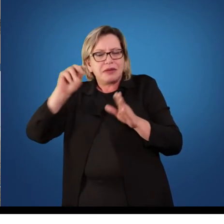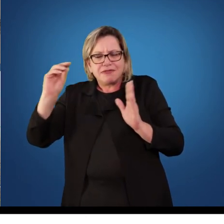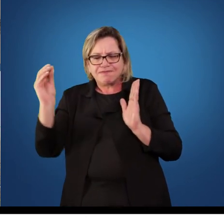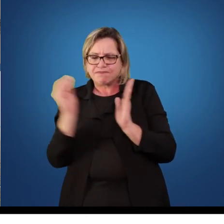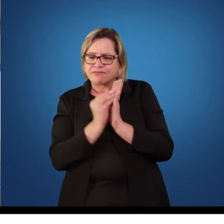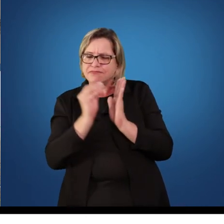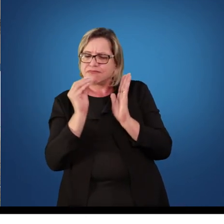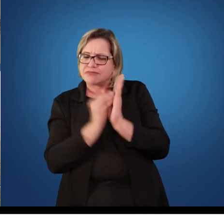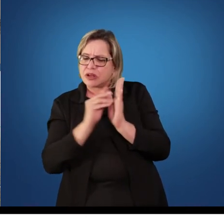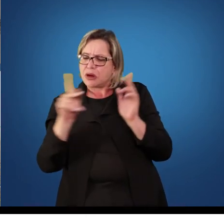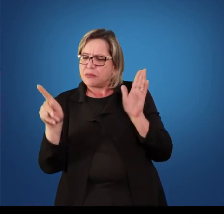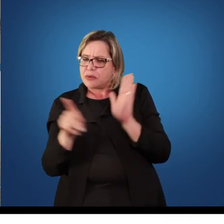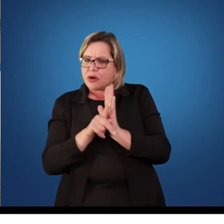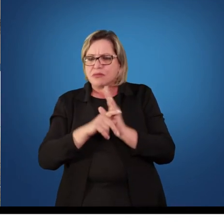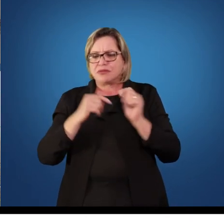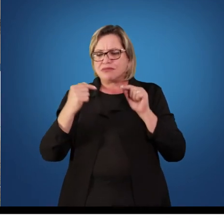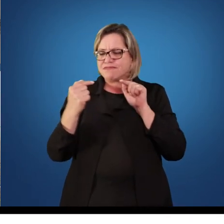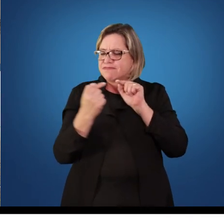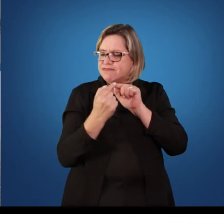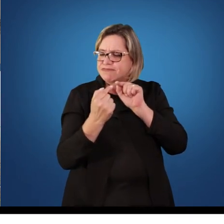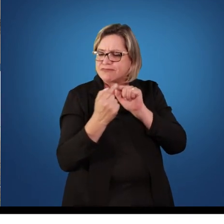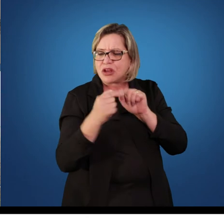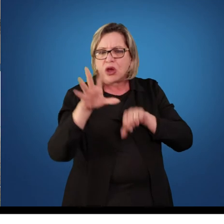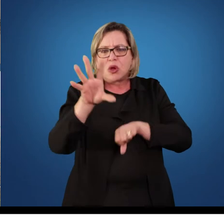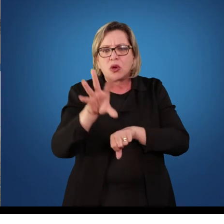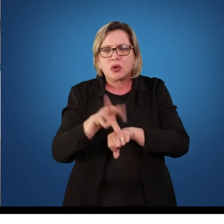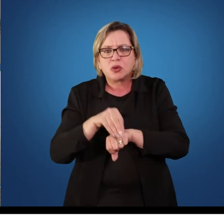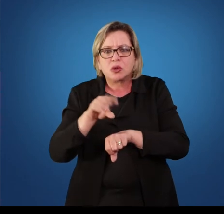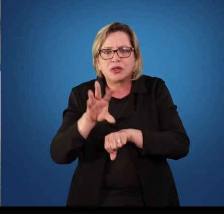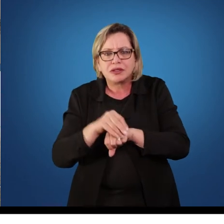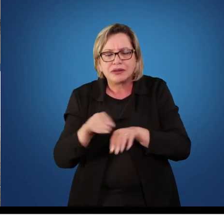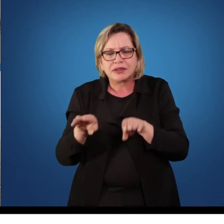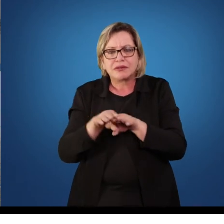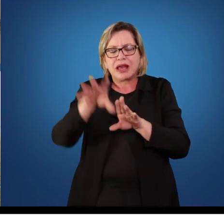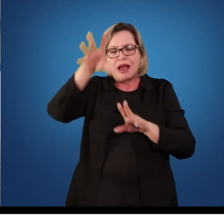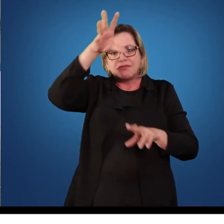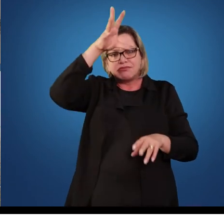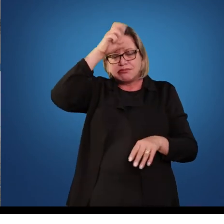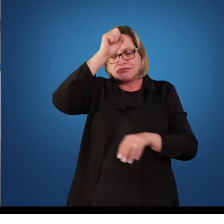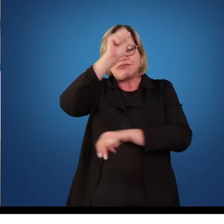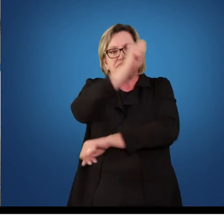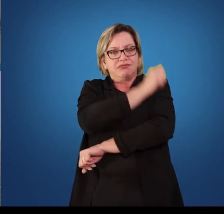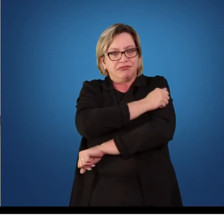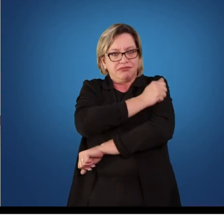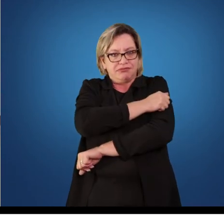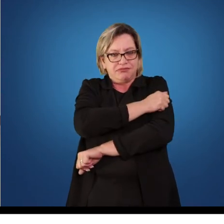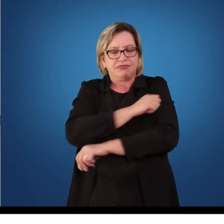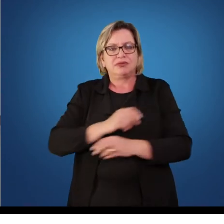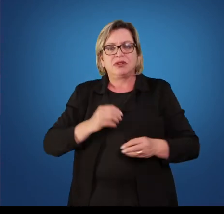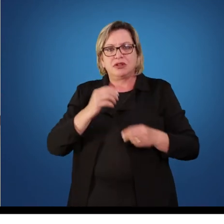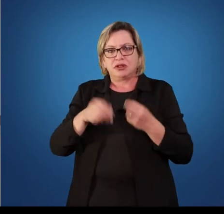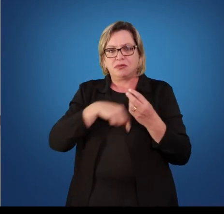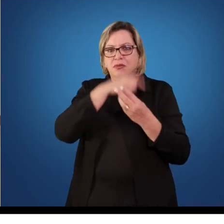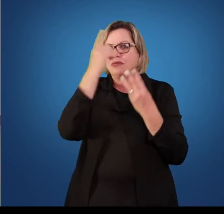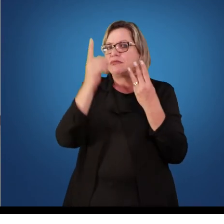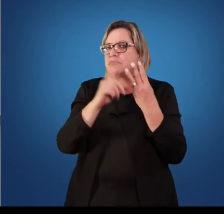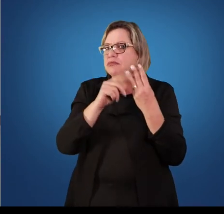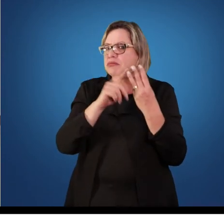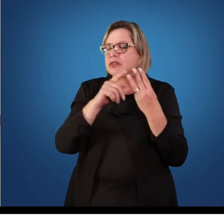informações pertinentes ao conhecimento e aprendizagem dos alunos. Por último, nós temos a avaliação